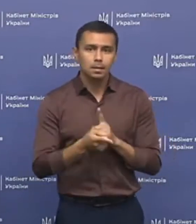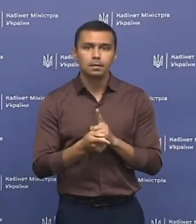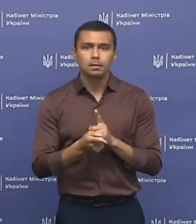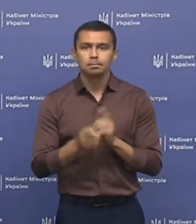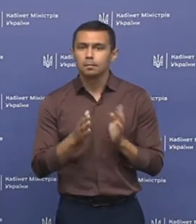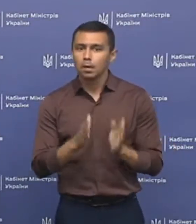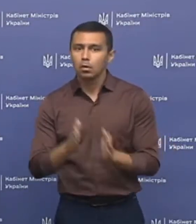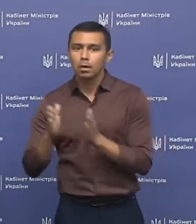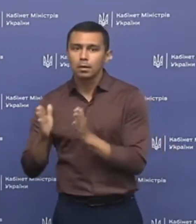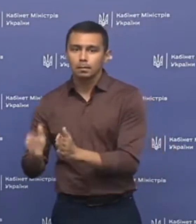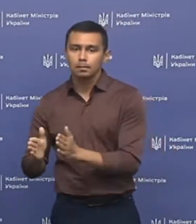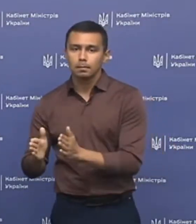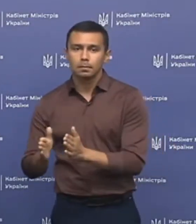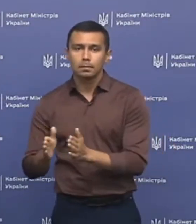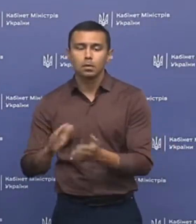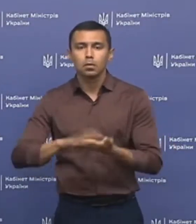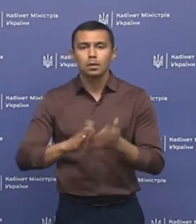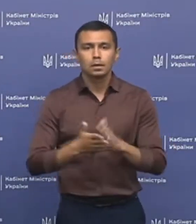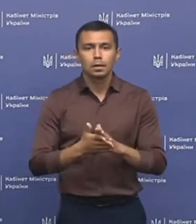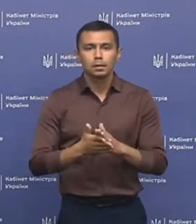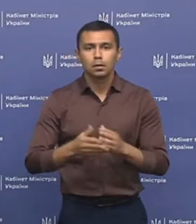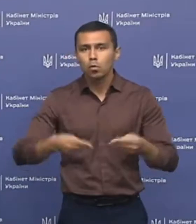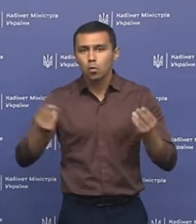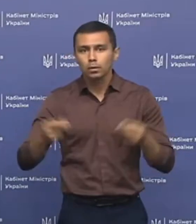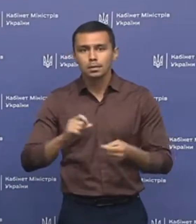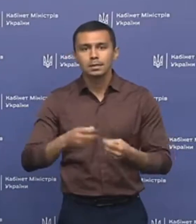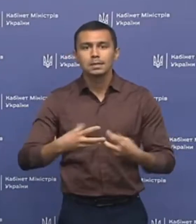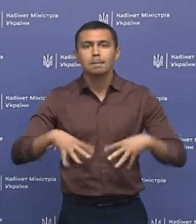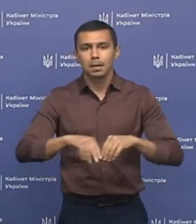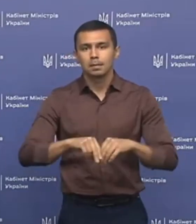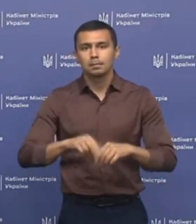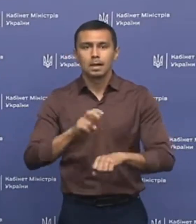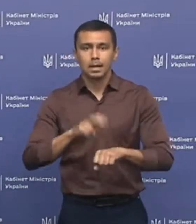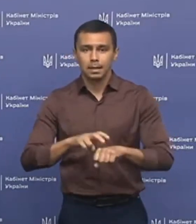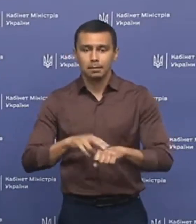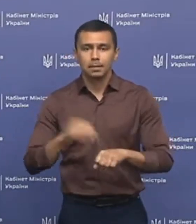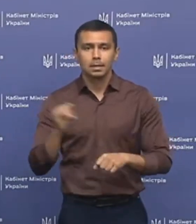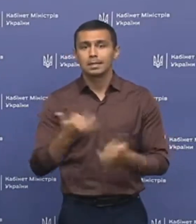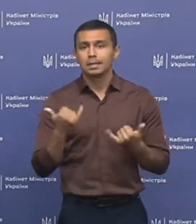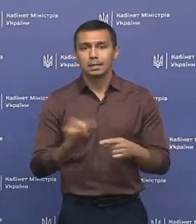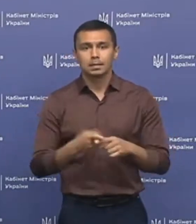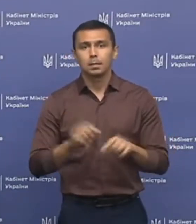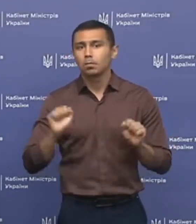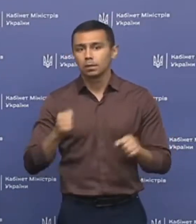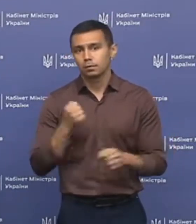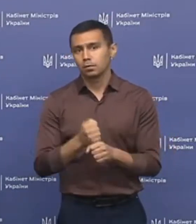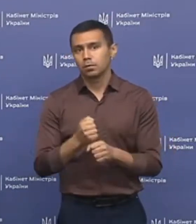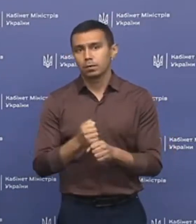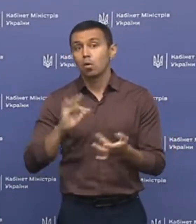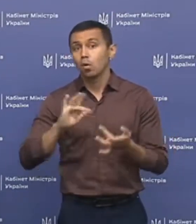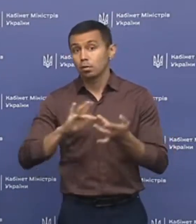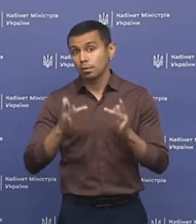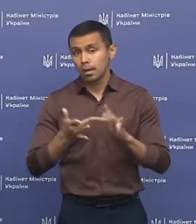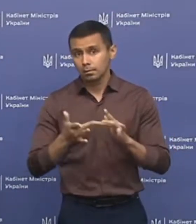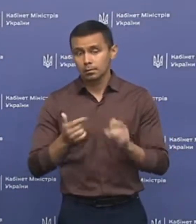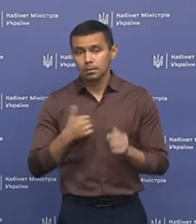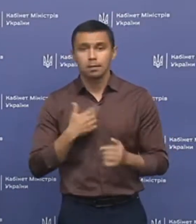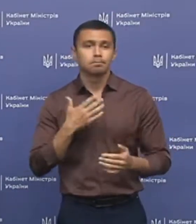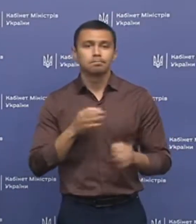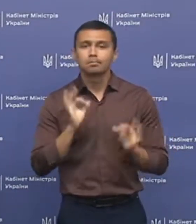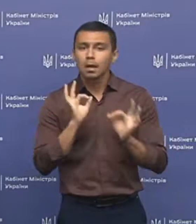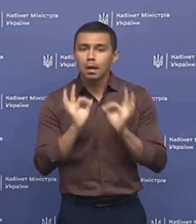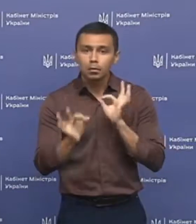алгоритм укладання угоди з сімейним лікарем. І зараз це можливо зробити онлайн. І я